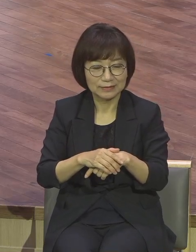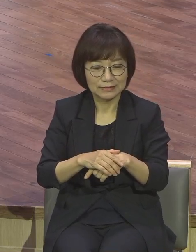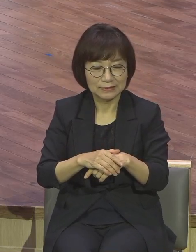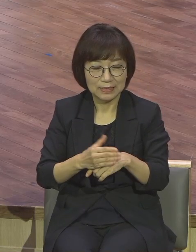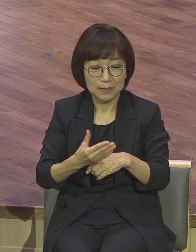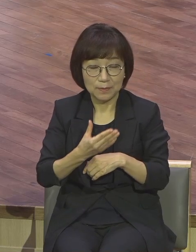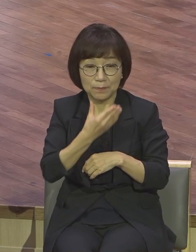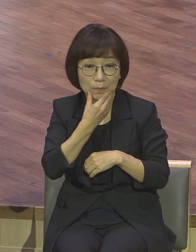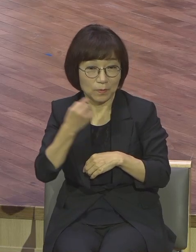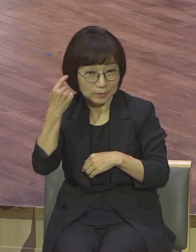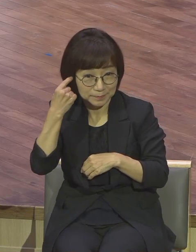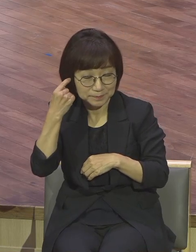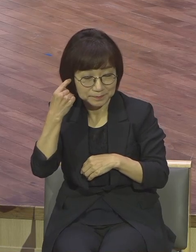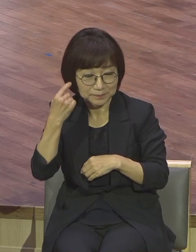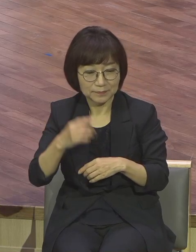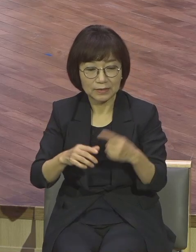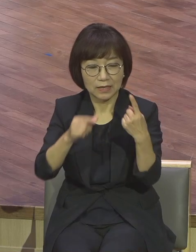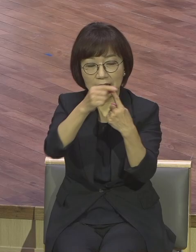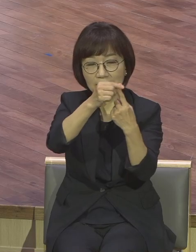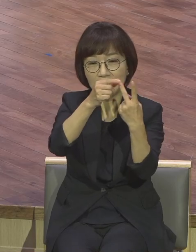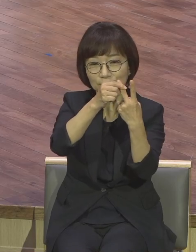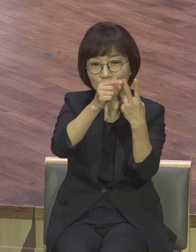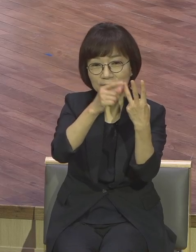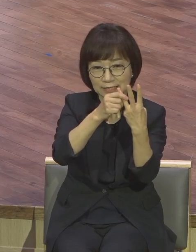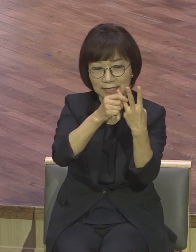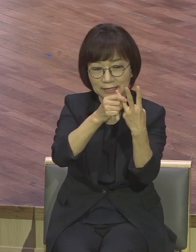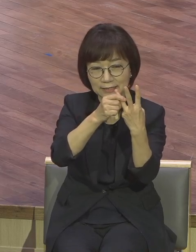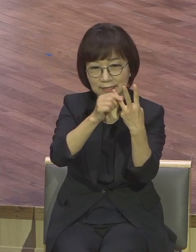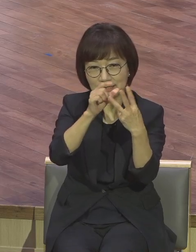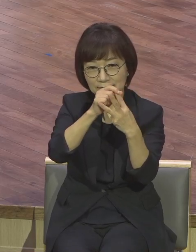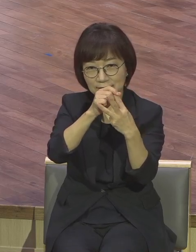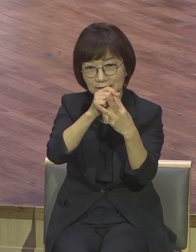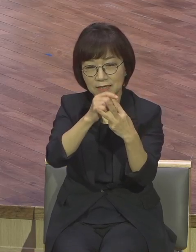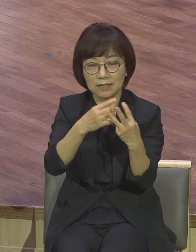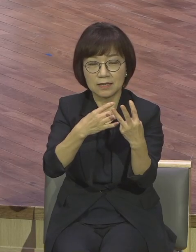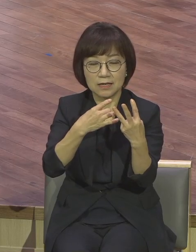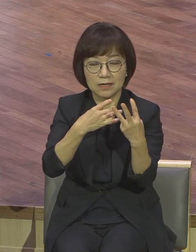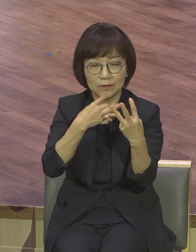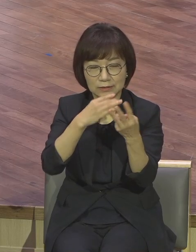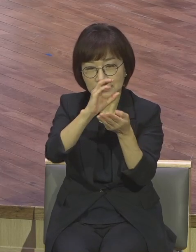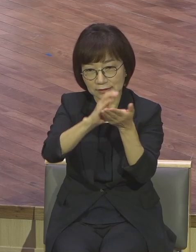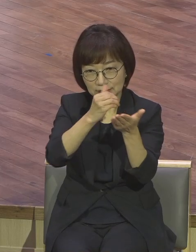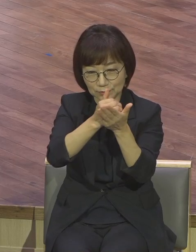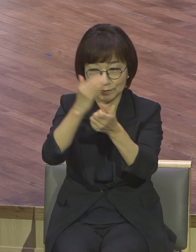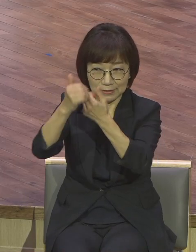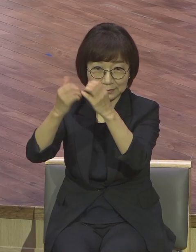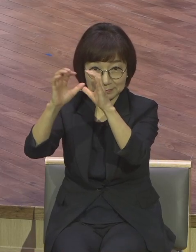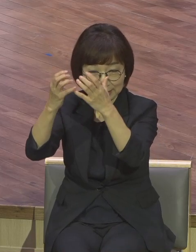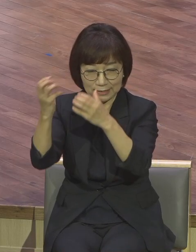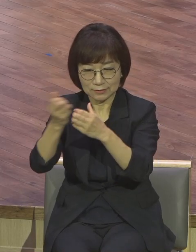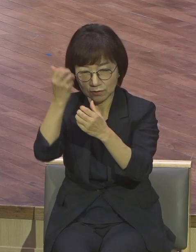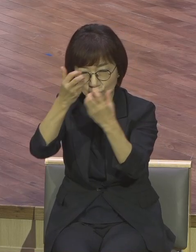사모직의 복음으로 편집해버렸어 그 순간 내가 가진 탤런트가